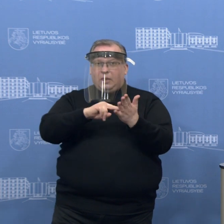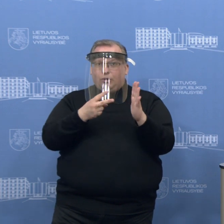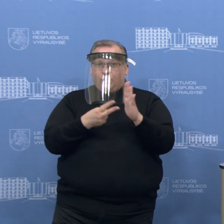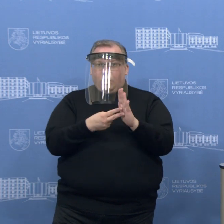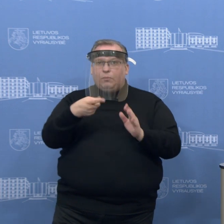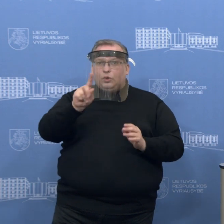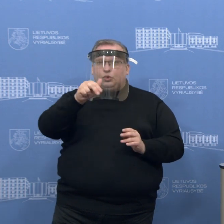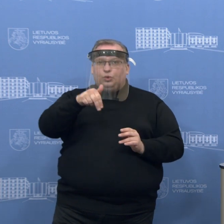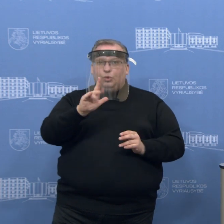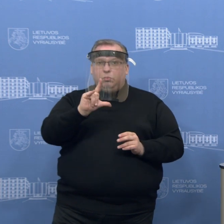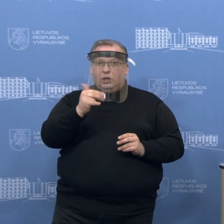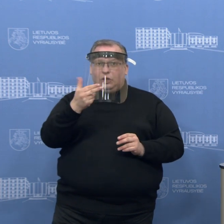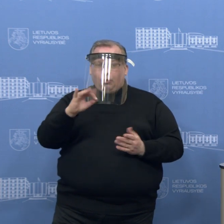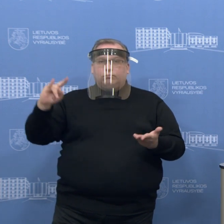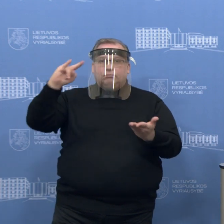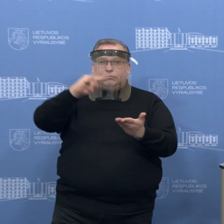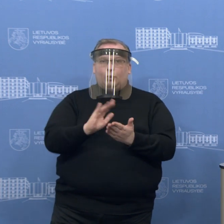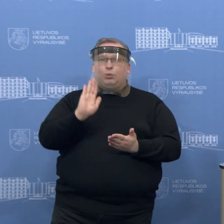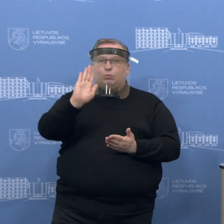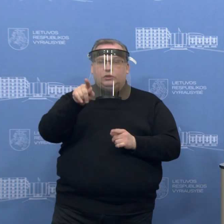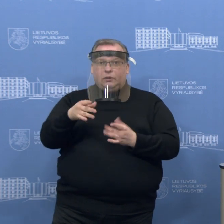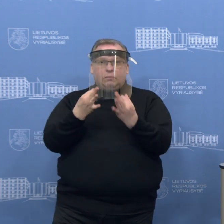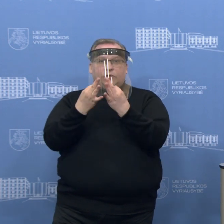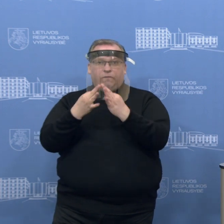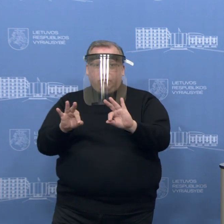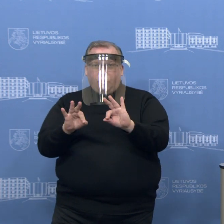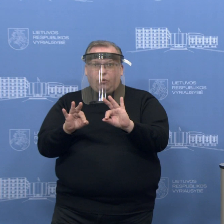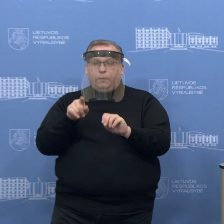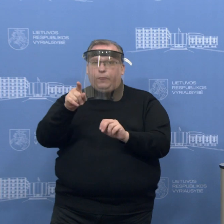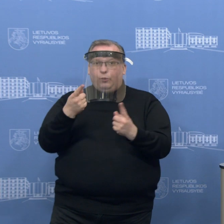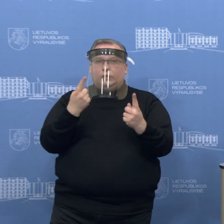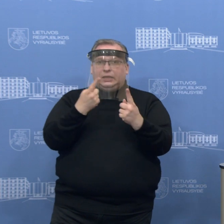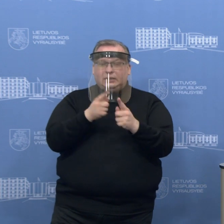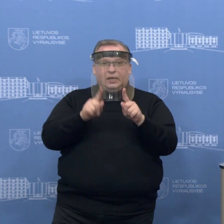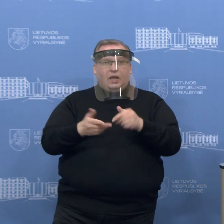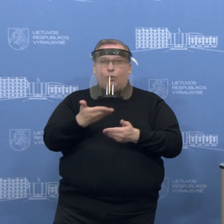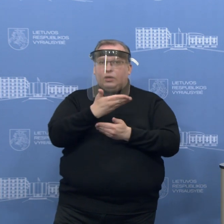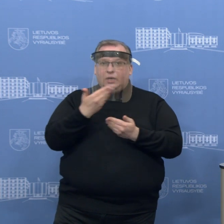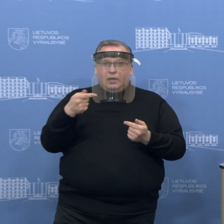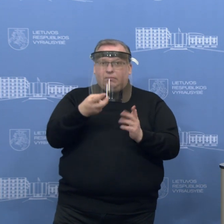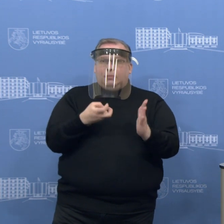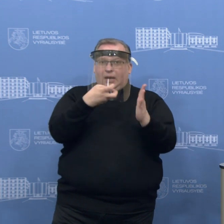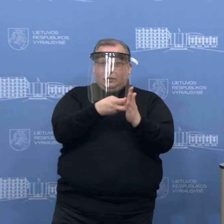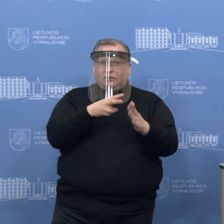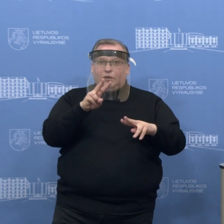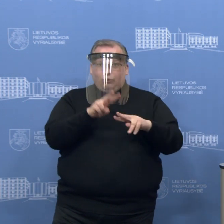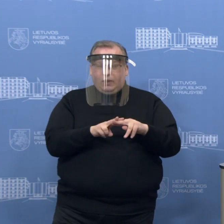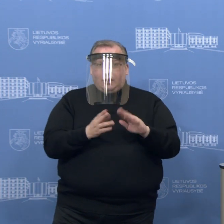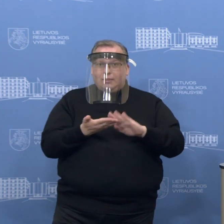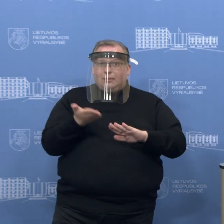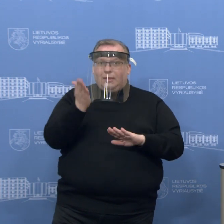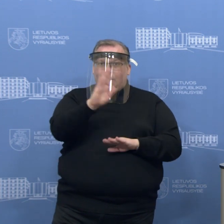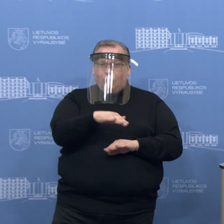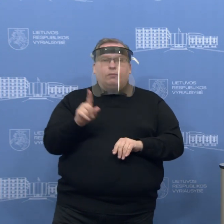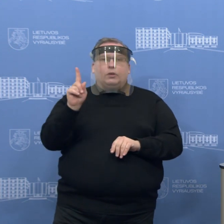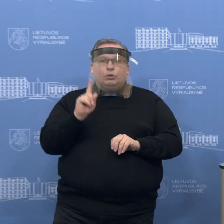Dublino turėtų visą šeštanį leistis. Tai ar jiems bus leista pasiekti, sakykime, jų tikslą, net jeigu tai nėra jų registracijos metą? Ir tik